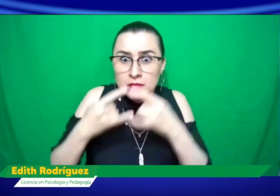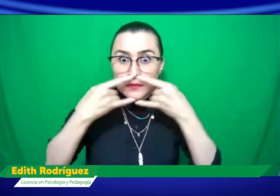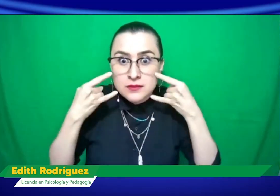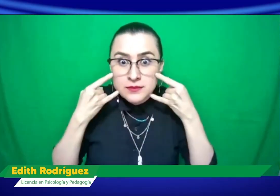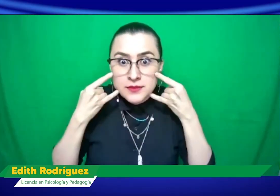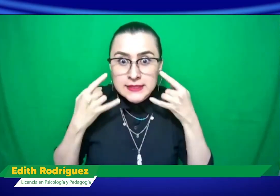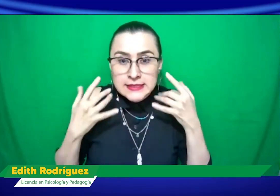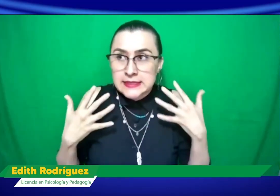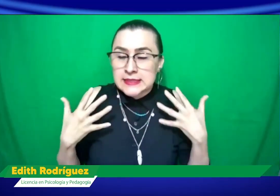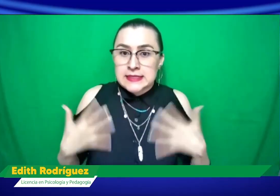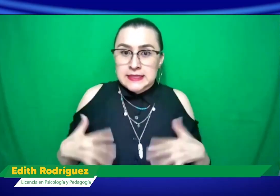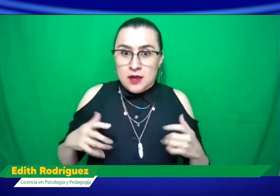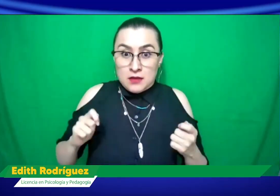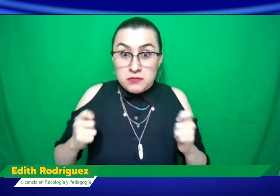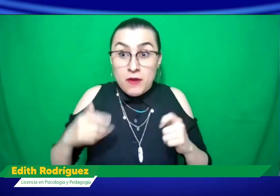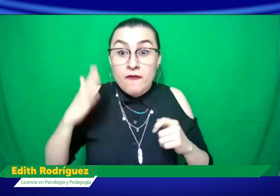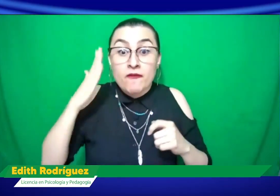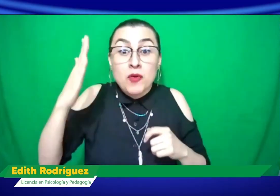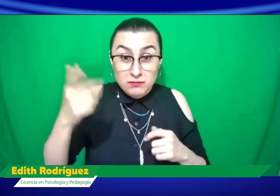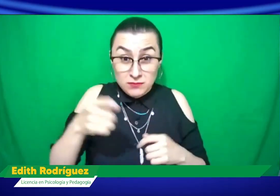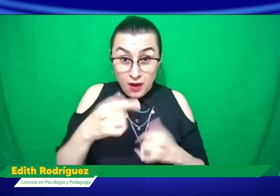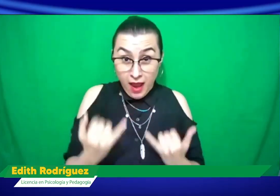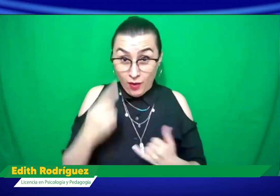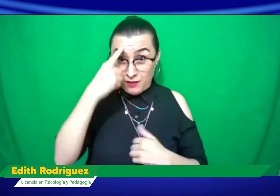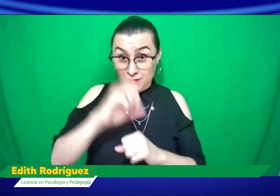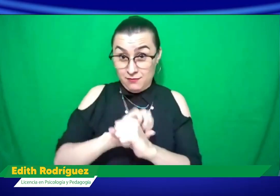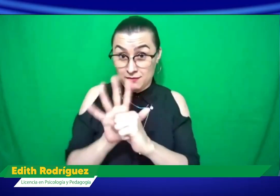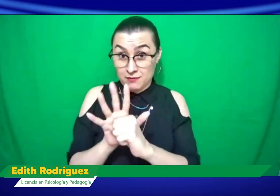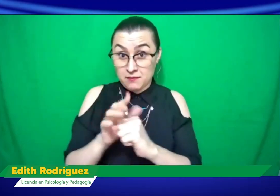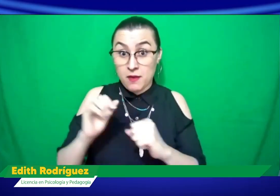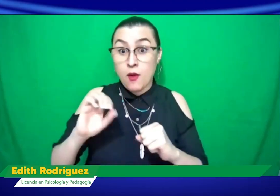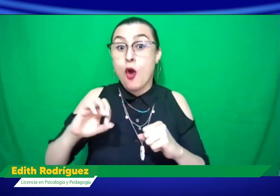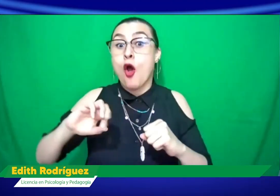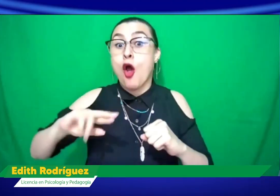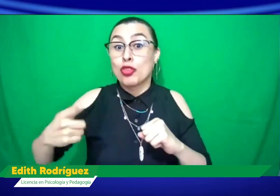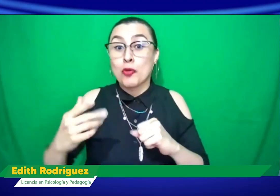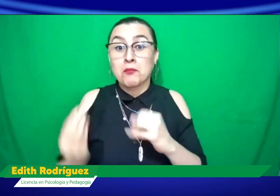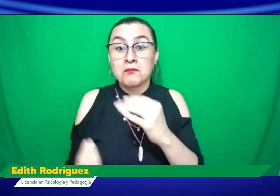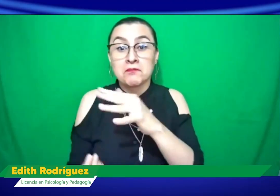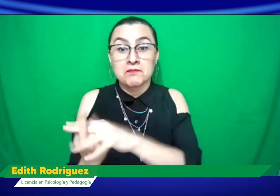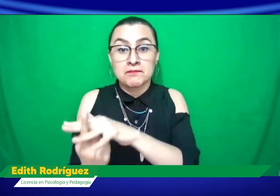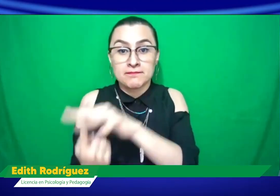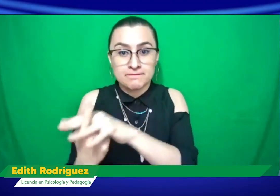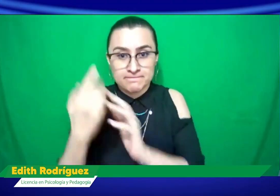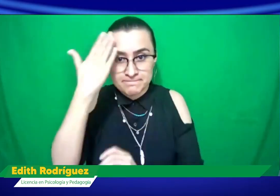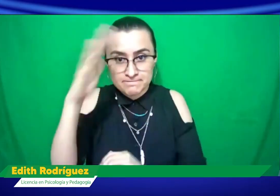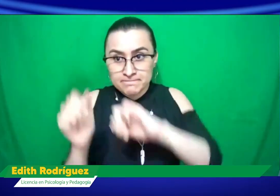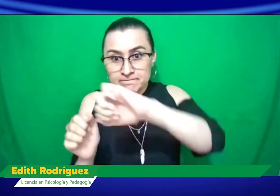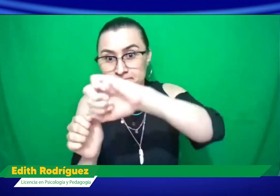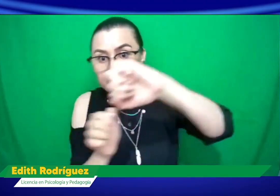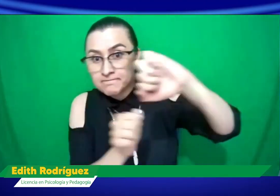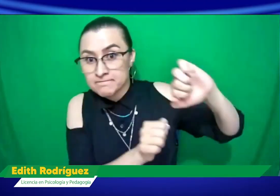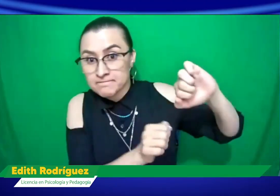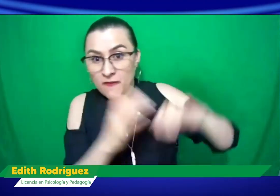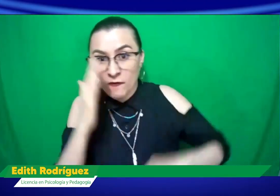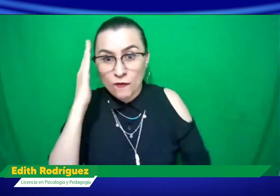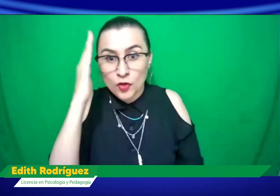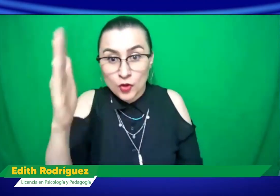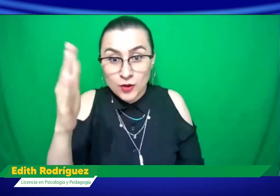a hacer esos cambios, bueno, tocó usar tapabocas, pues entonces lo hacemos. Hoy fue el COVID, no sabemos mañana qué será, no sabemos